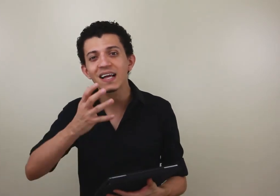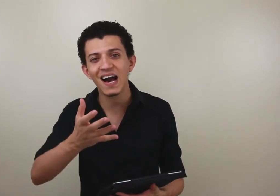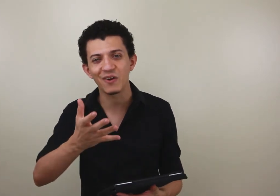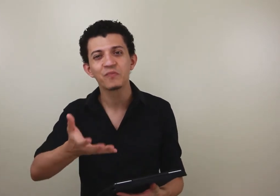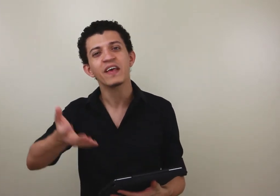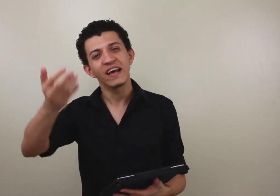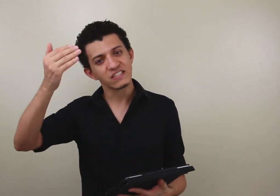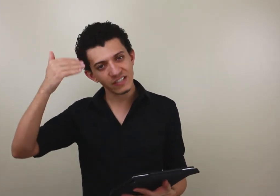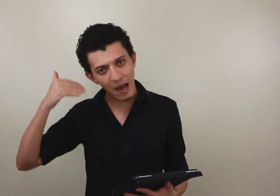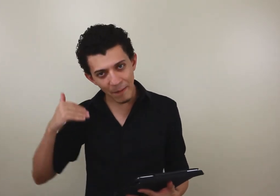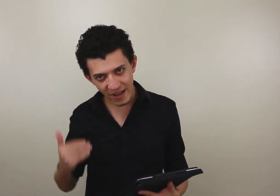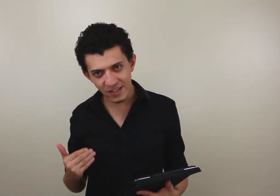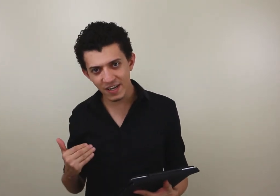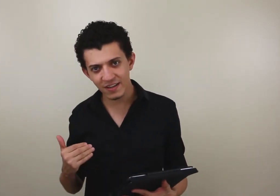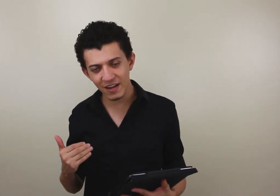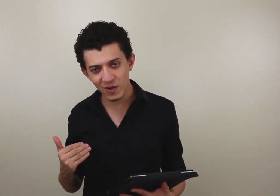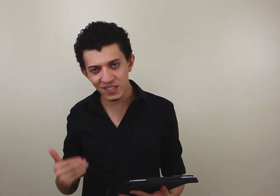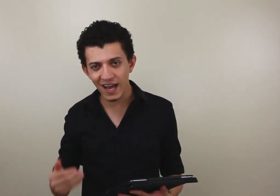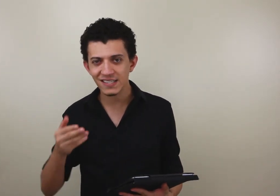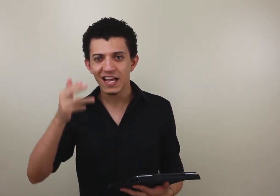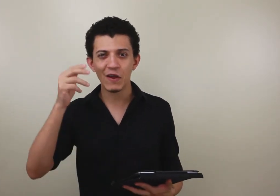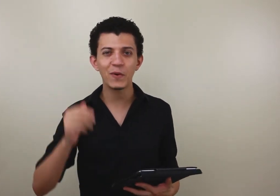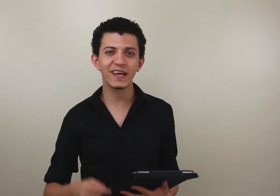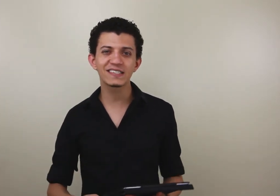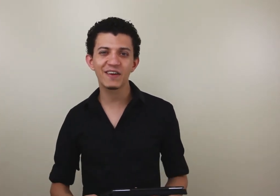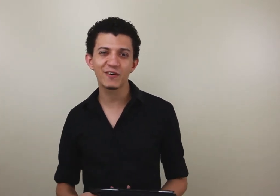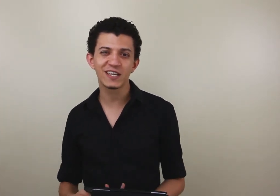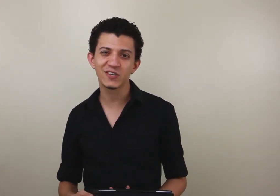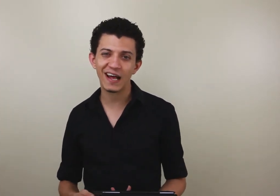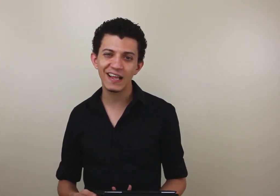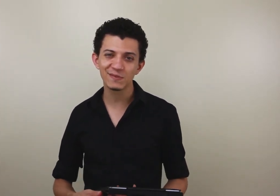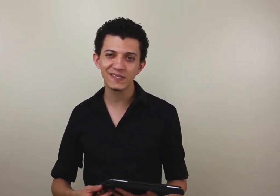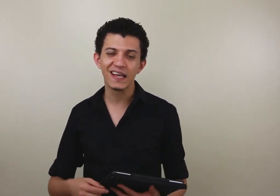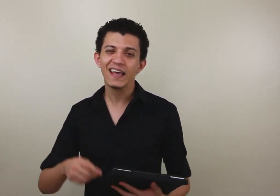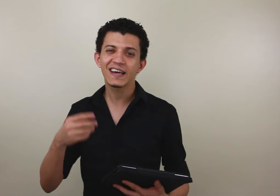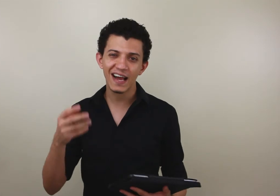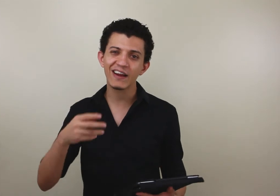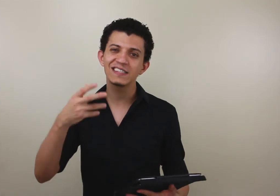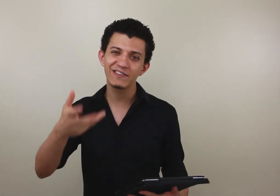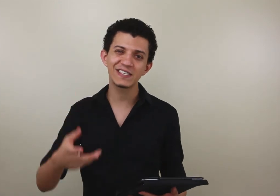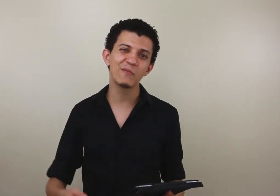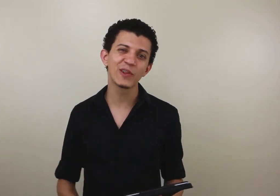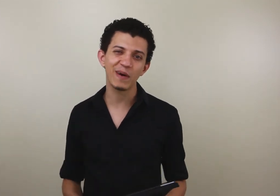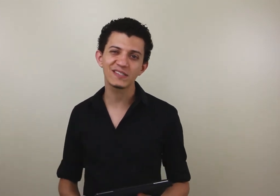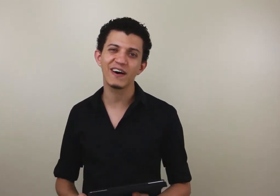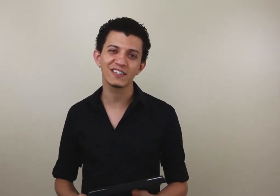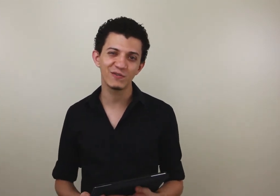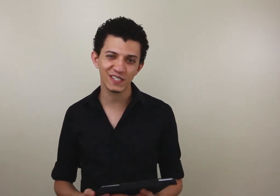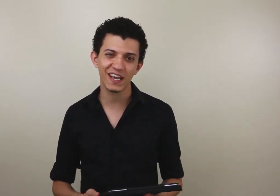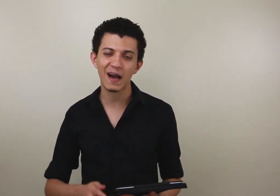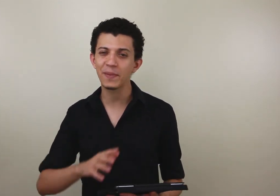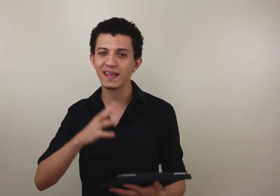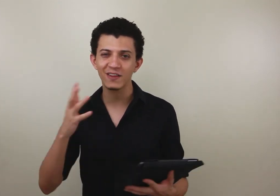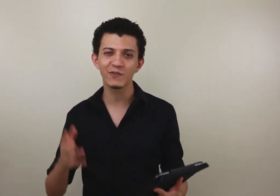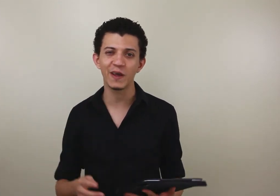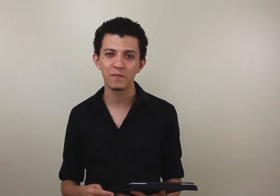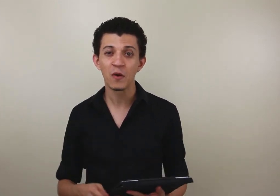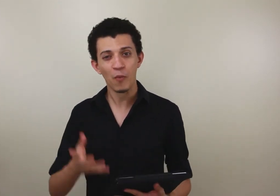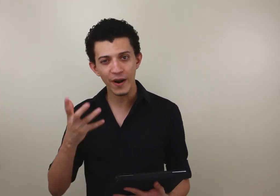E claro, se você aprende a escrita da língua de sinais, você vai poder escrever os regionalismos. E claro, assim vai ser muito mais fácil de você captar tudo aí. Por